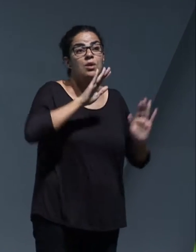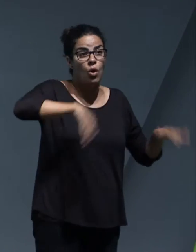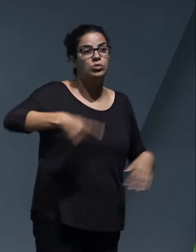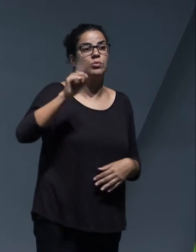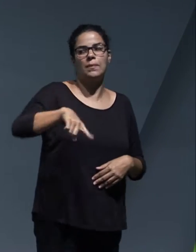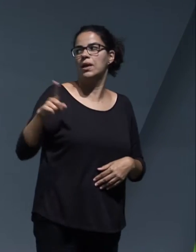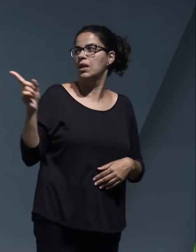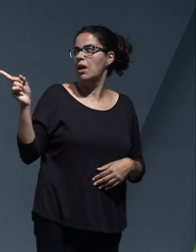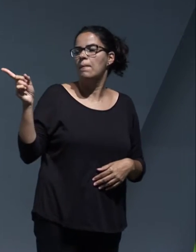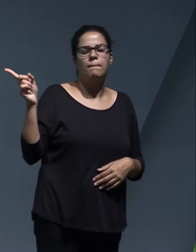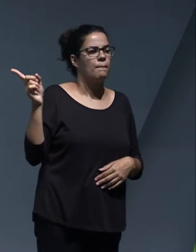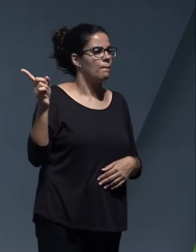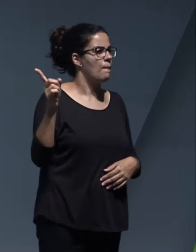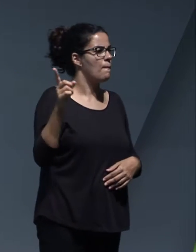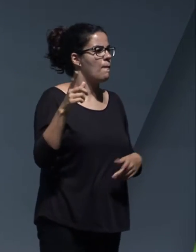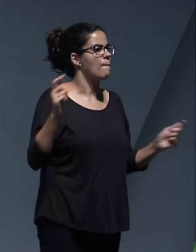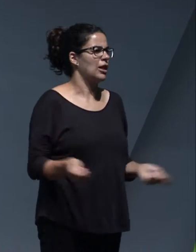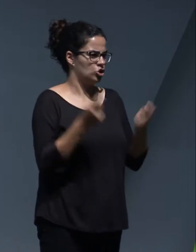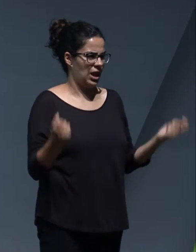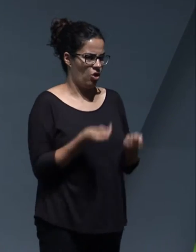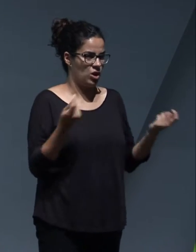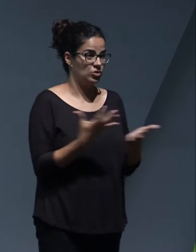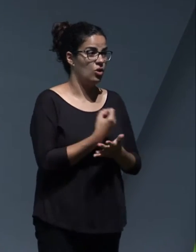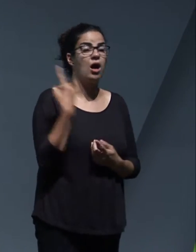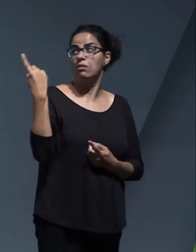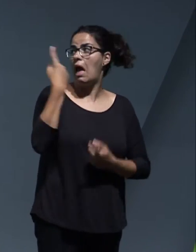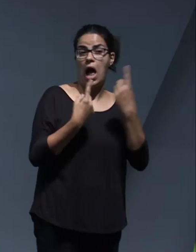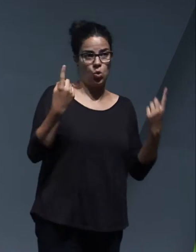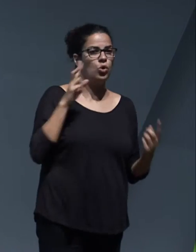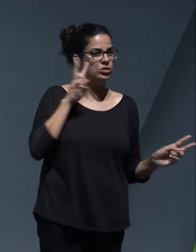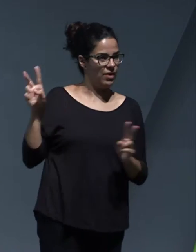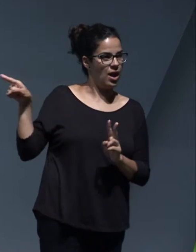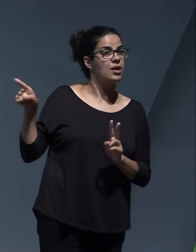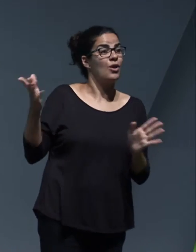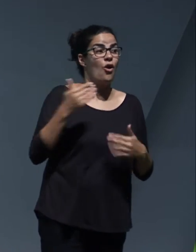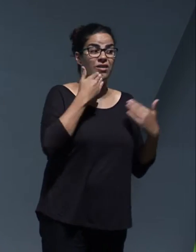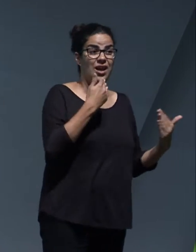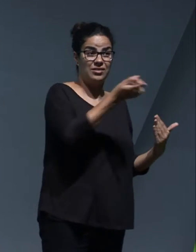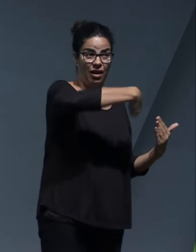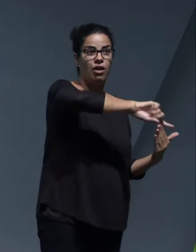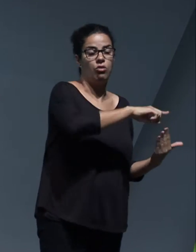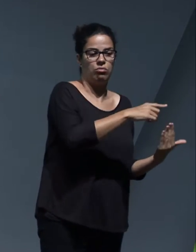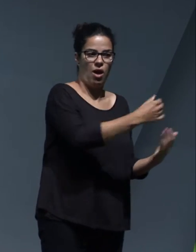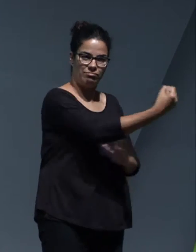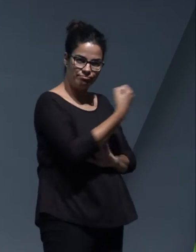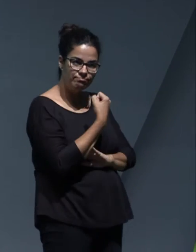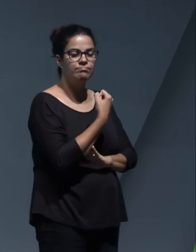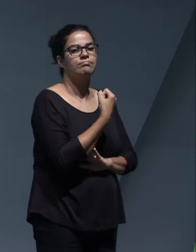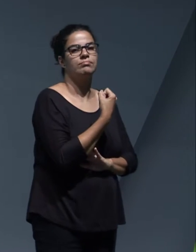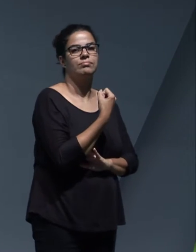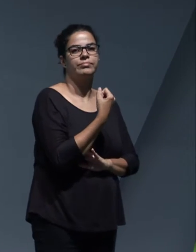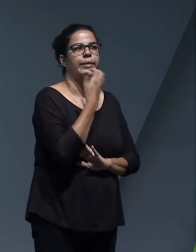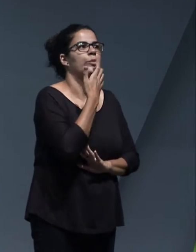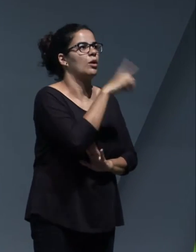Aquí hay una muestra de ellos, pero los patrocinadores, pues que han hecho posible con su apuesta por este evento, los